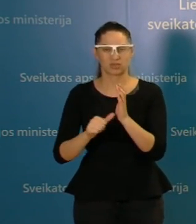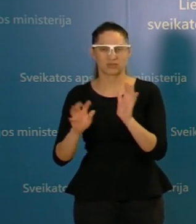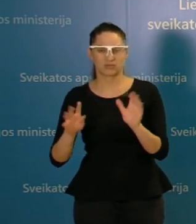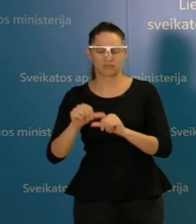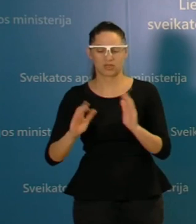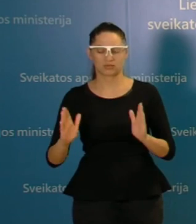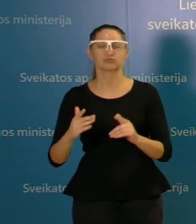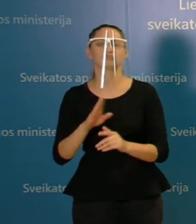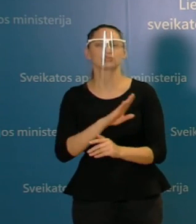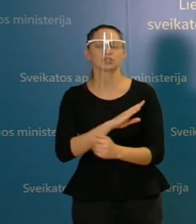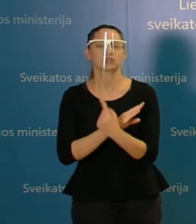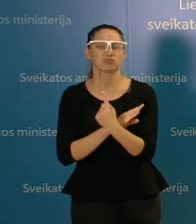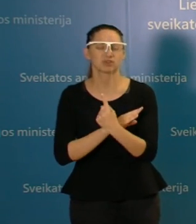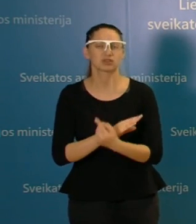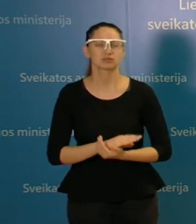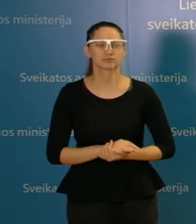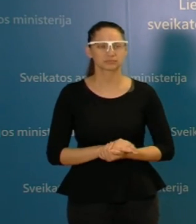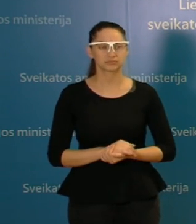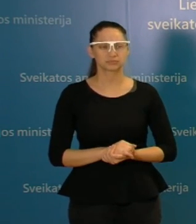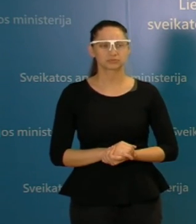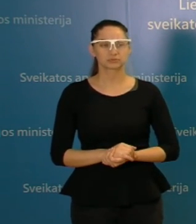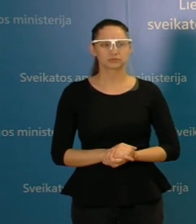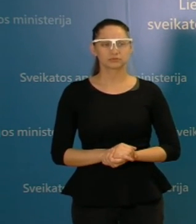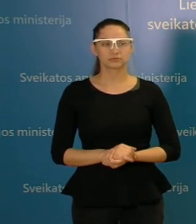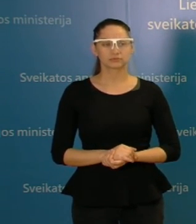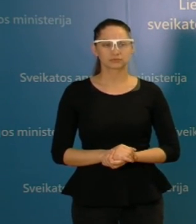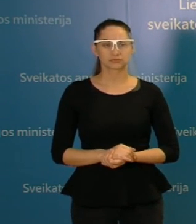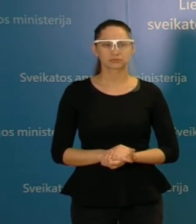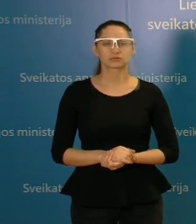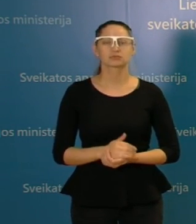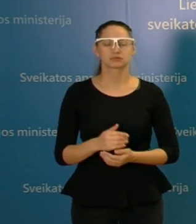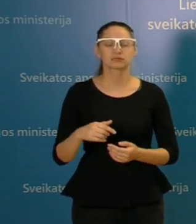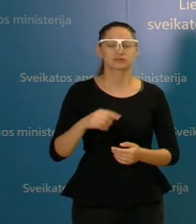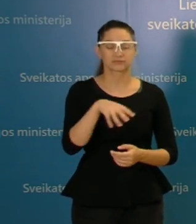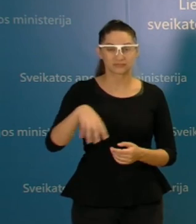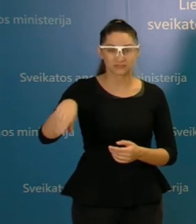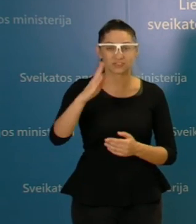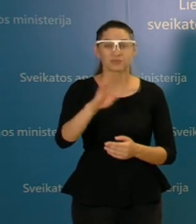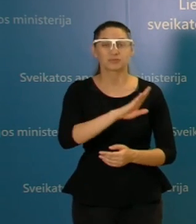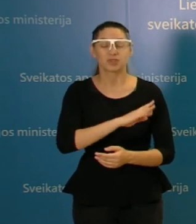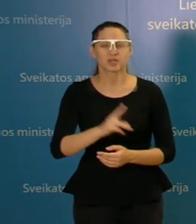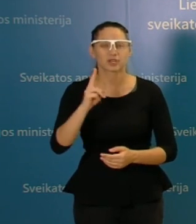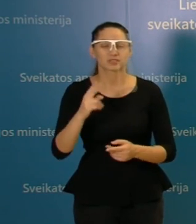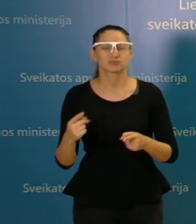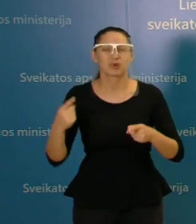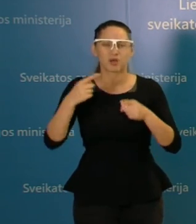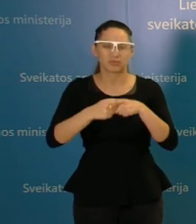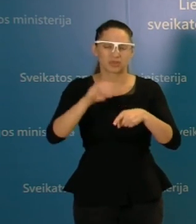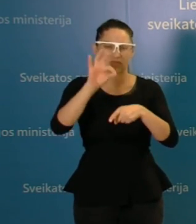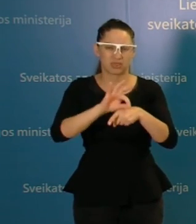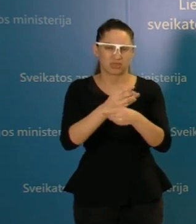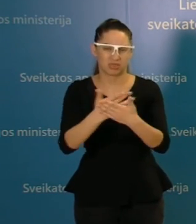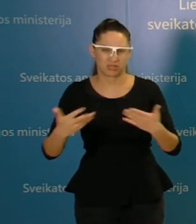metų, reiškia, grupiai. Ir visi asmenys turėjo be abejo greitutinių arba, kitaip sakant, lėtinių ligų.